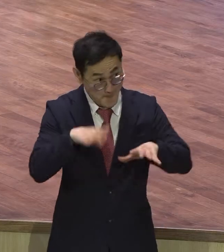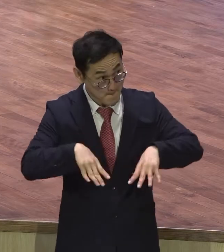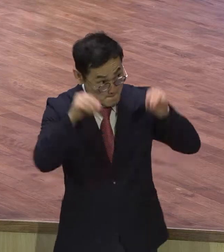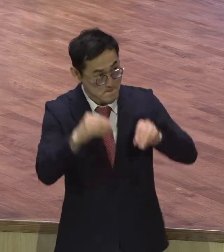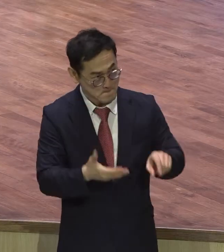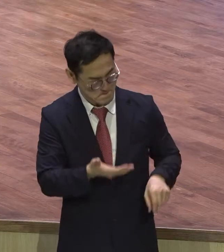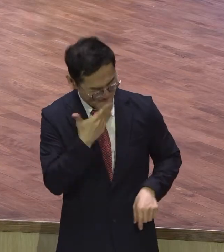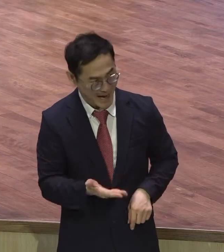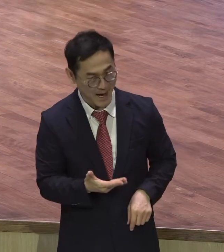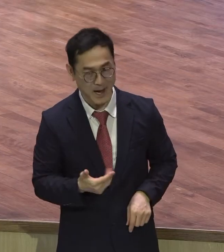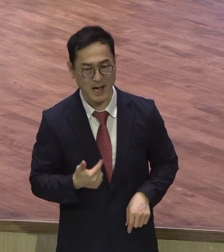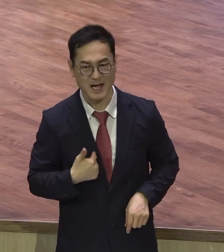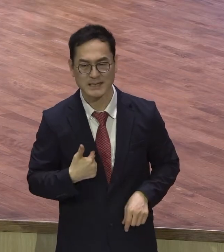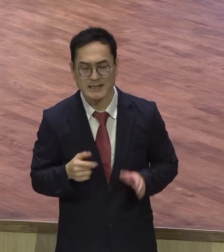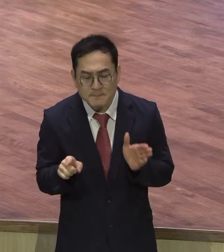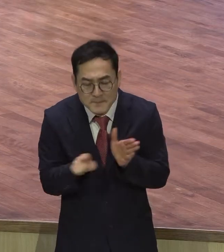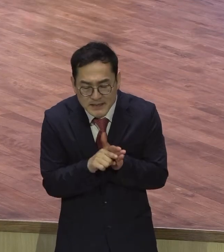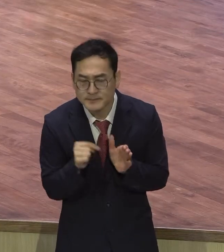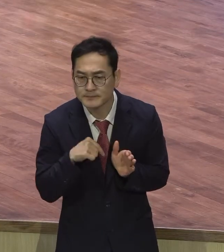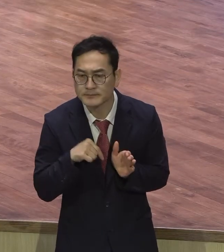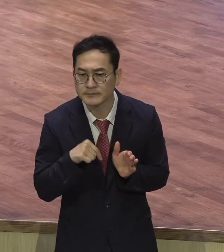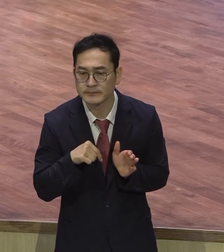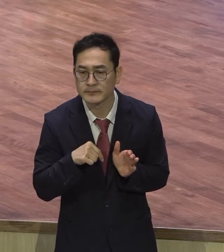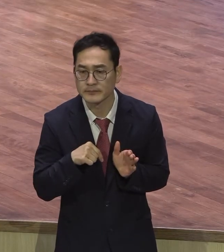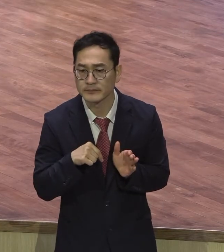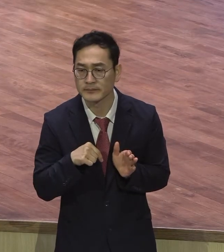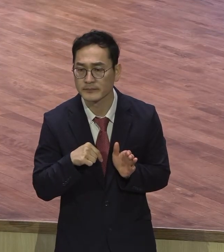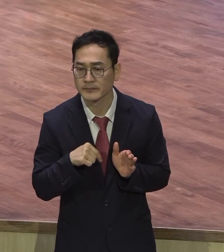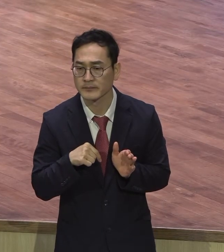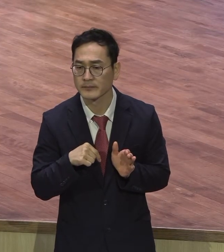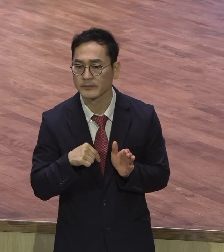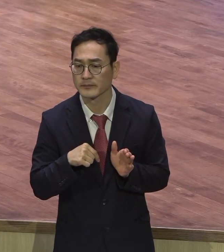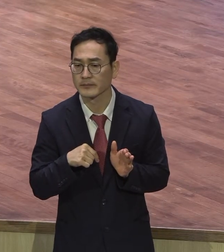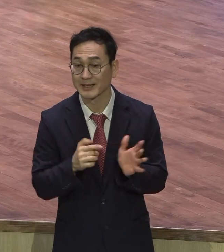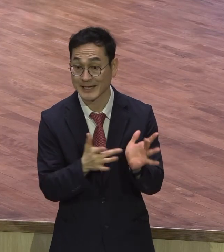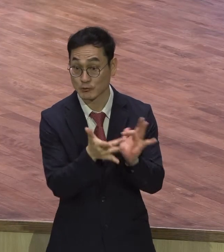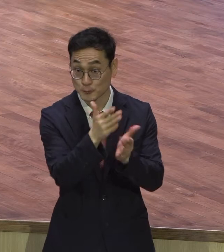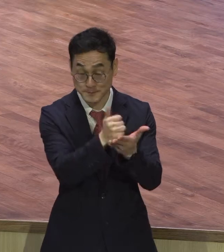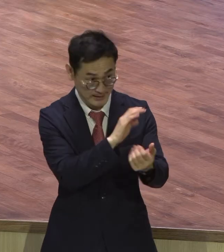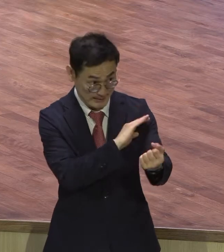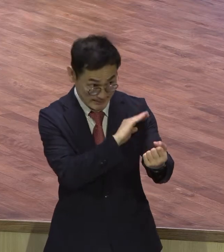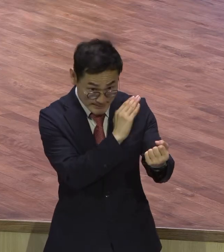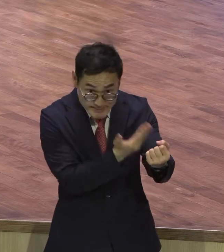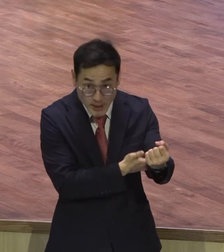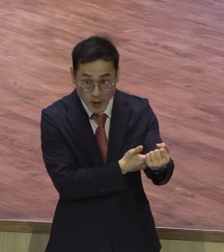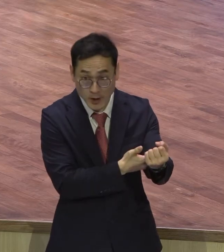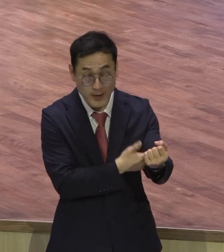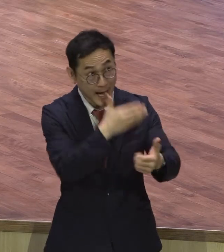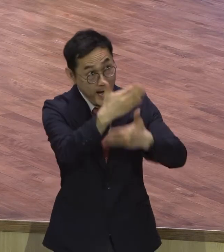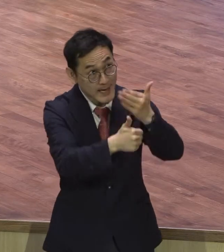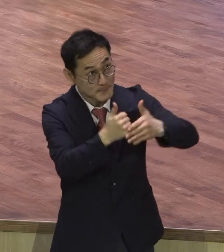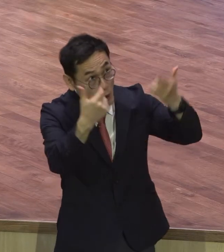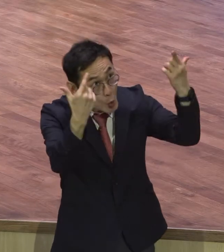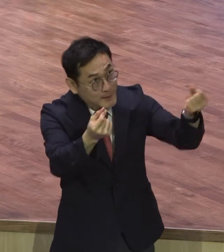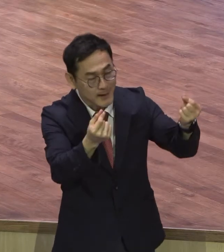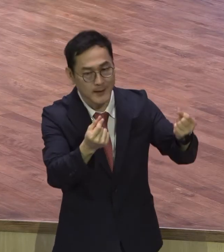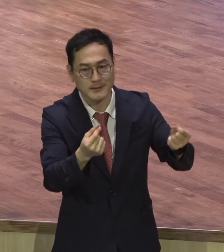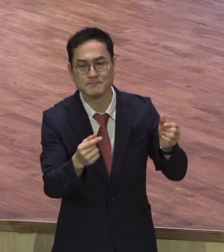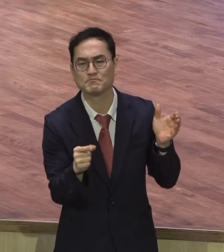믿었다는 믿음이에요. 예수님의 신적 능력을 신적 능력을 확실하게 믿었다.